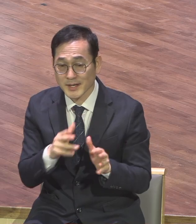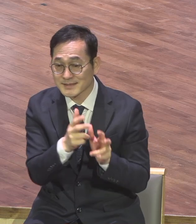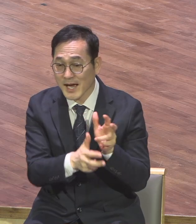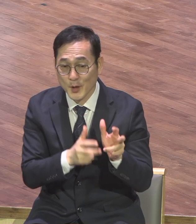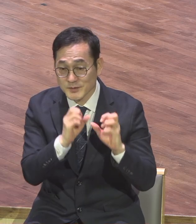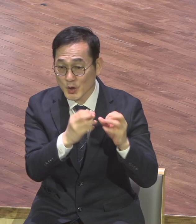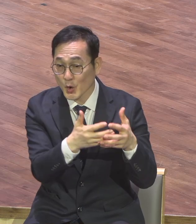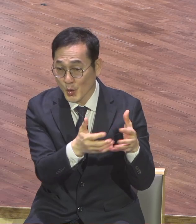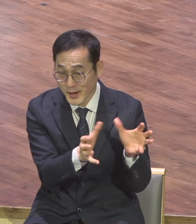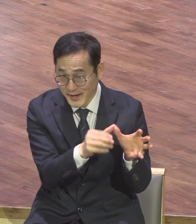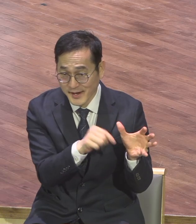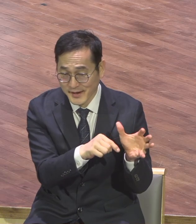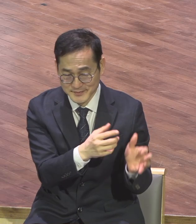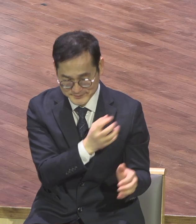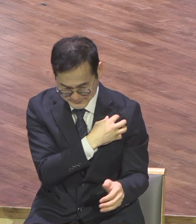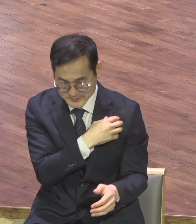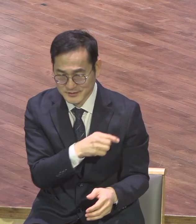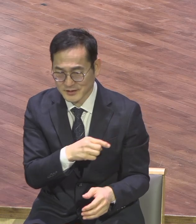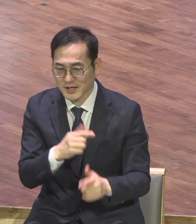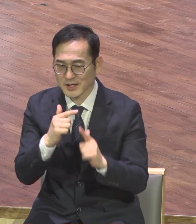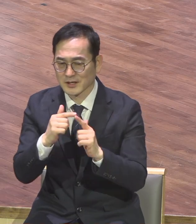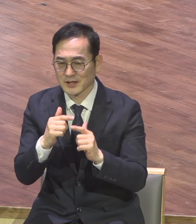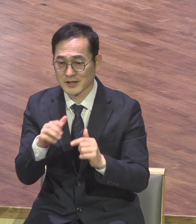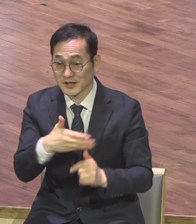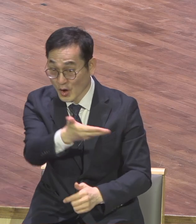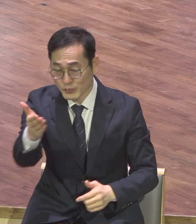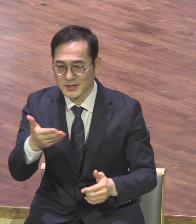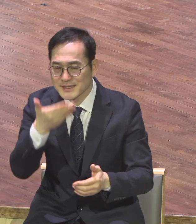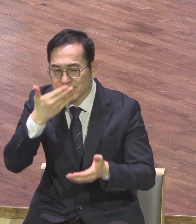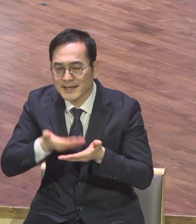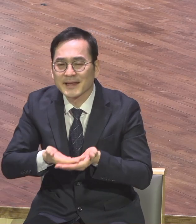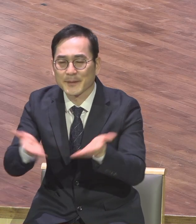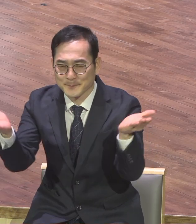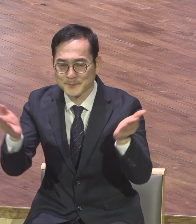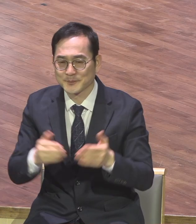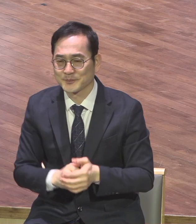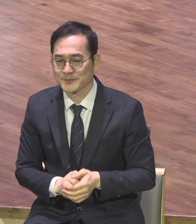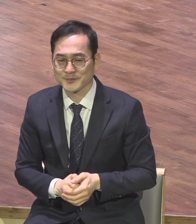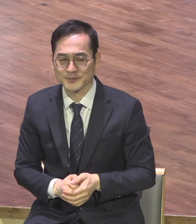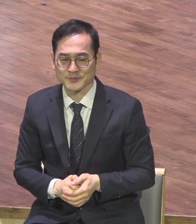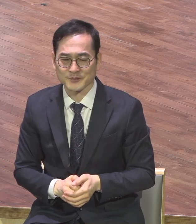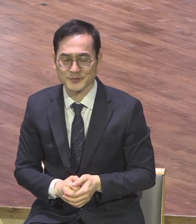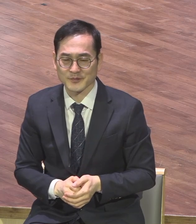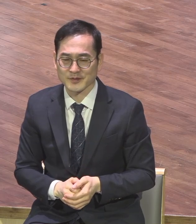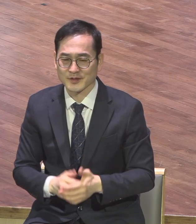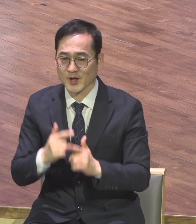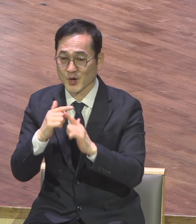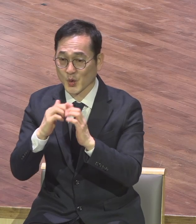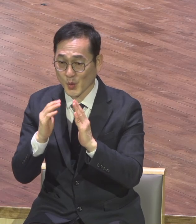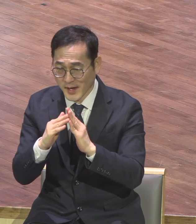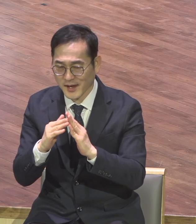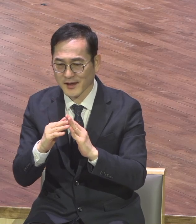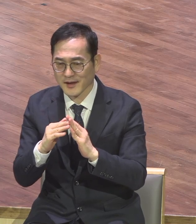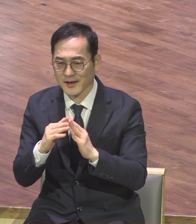주간으로 전교인 식사를 그렇게 대접을 합니다 그리고 본당 헌당 엑스포와 세계주니어